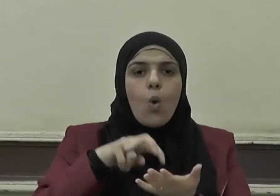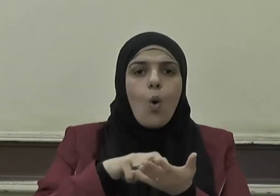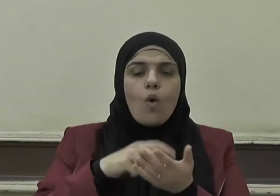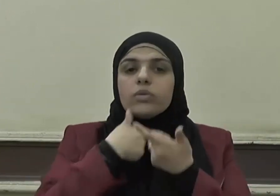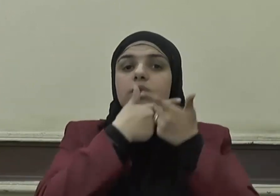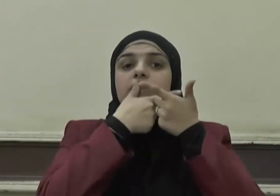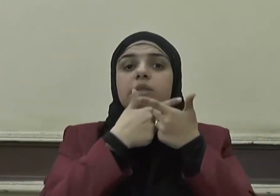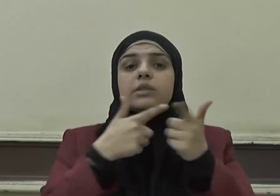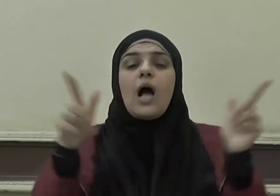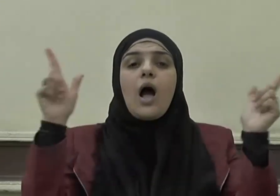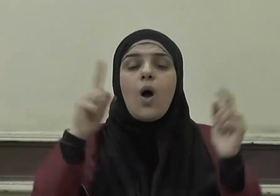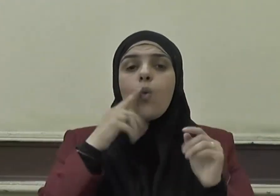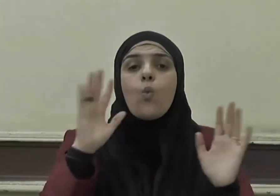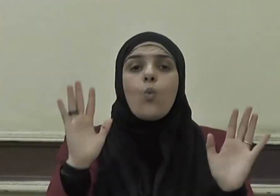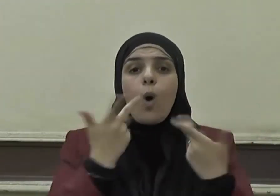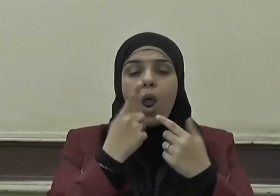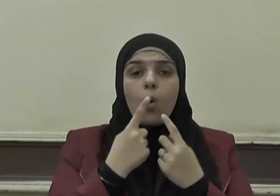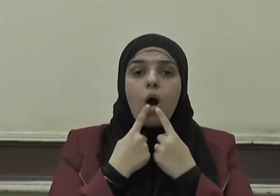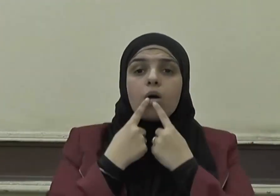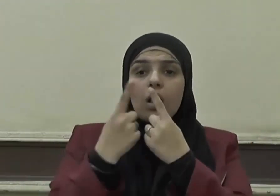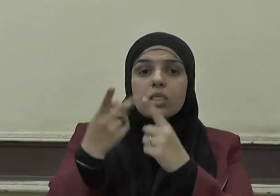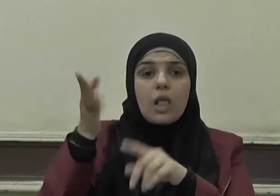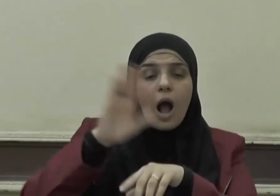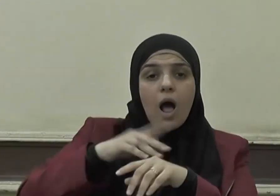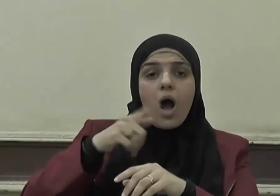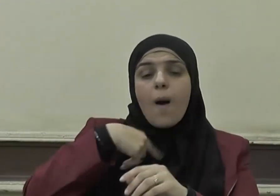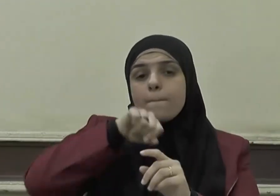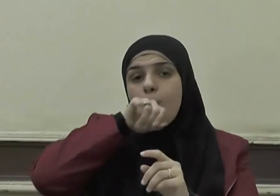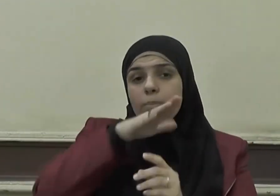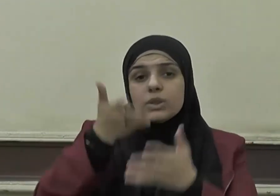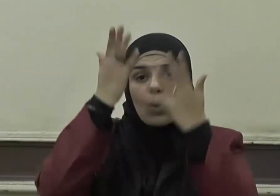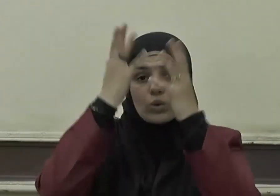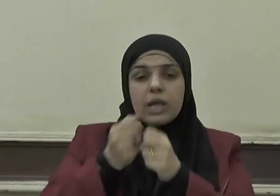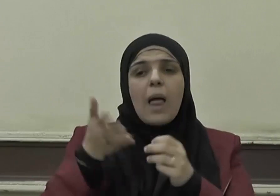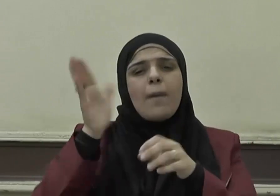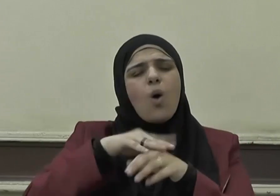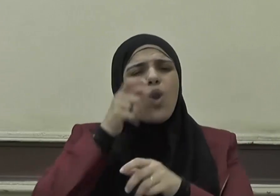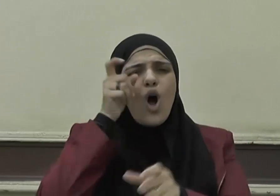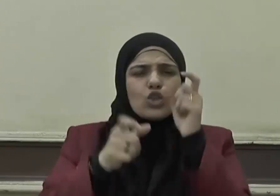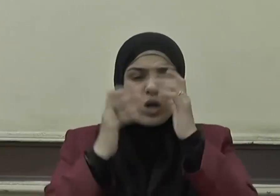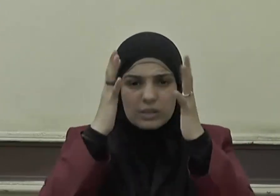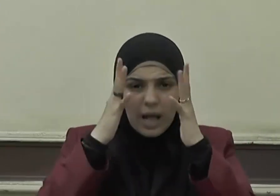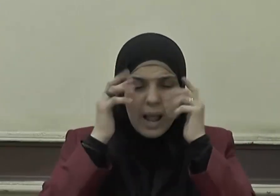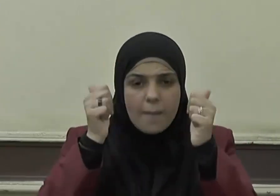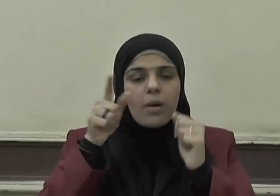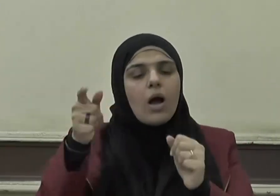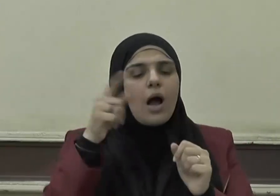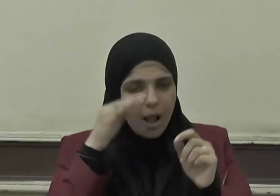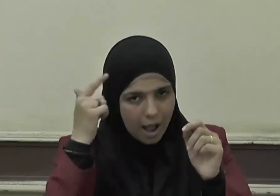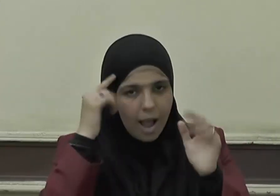ولو ردوه إلى الرسول وإلى أولي الأمر منهم لعلمه الذين